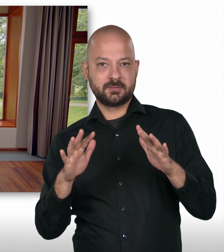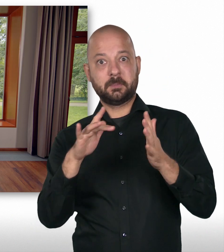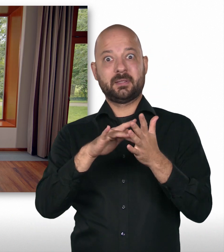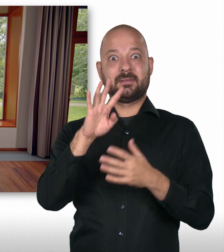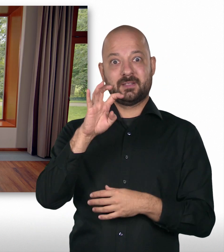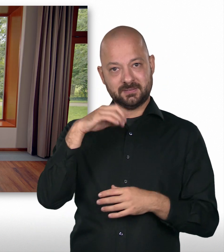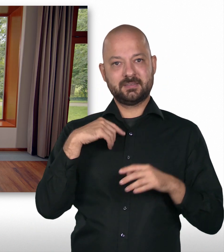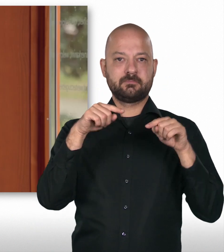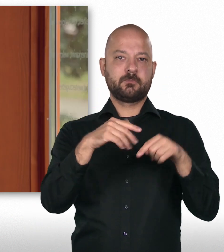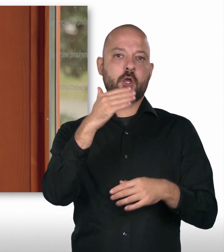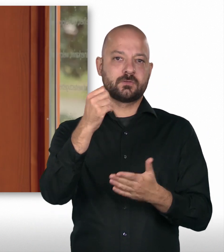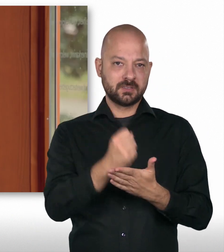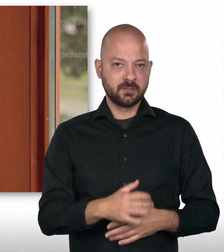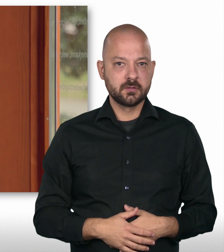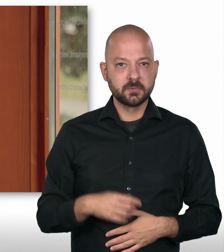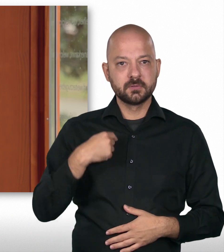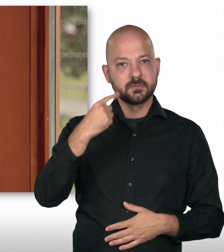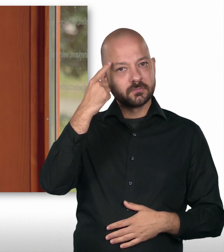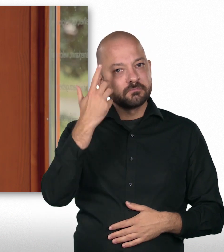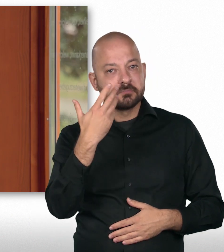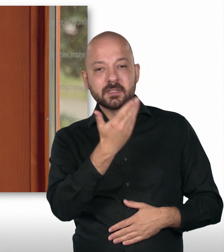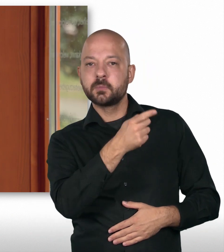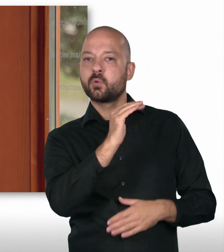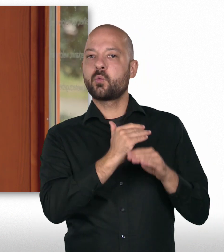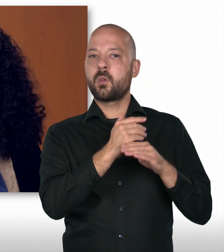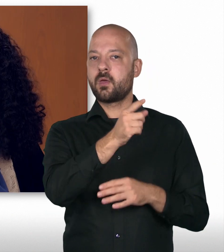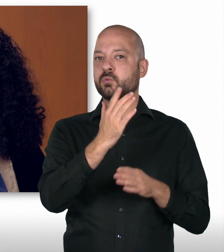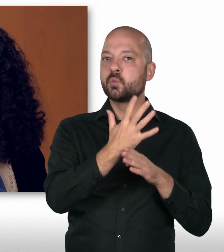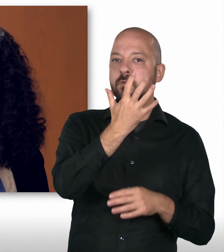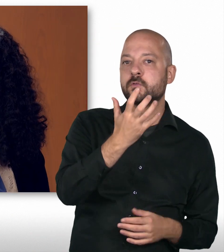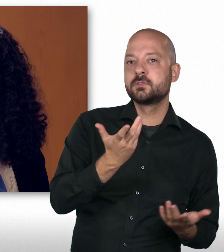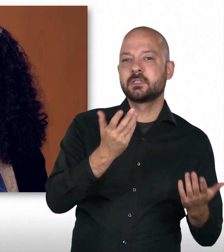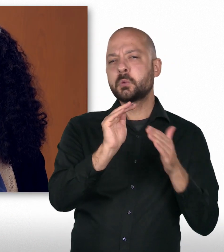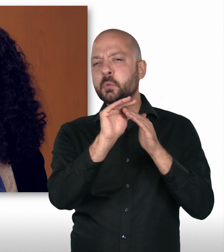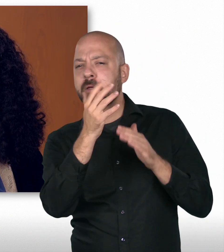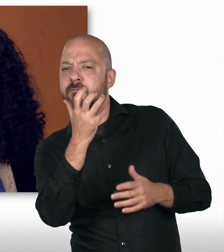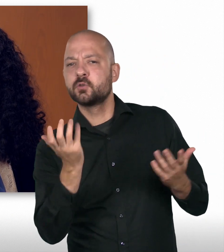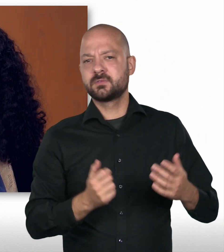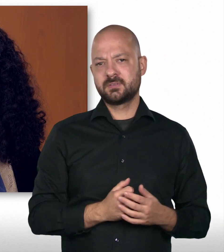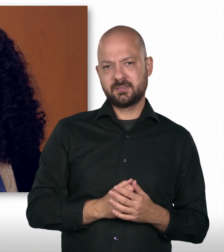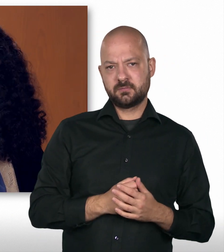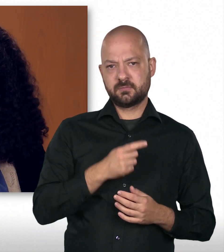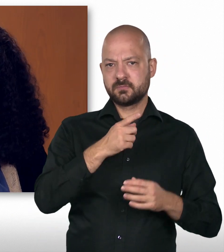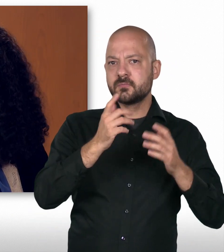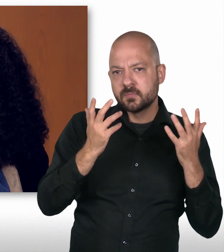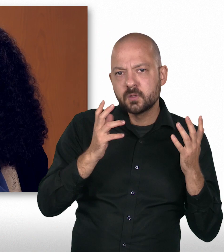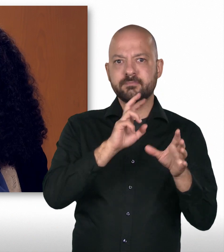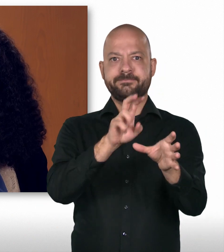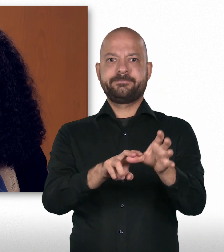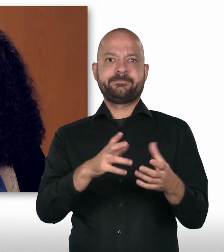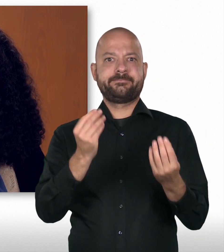Kollegen, die schon 50 und leicht über 50 sind, jetzt gerade beim aktuellen Lehrgang, die sind auch reingekommen. Also